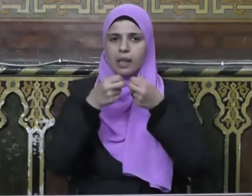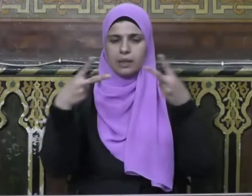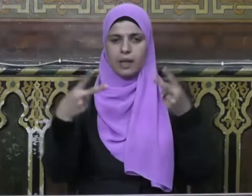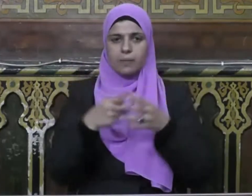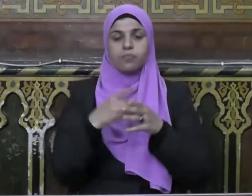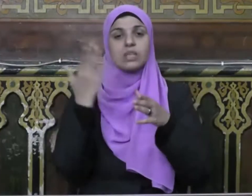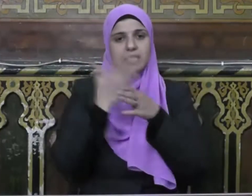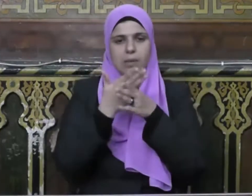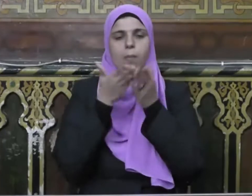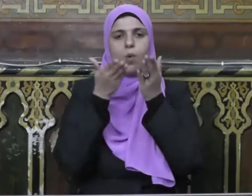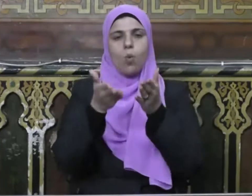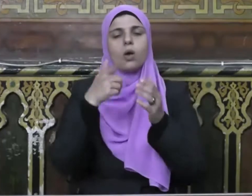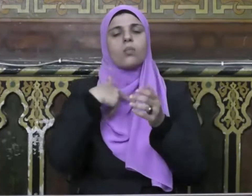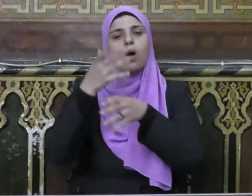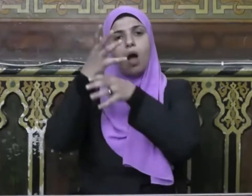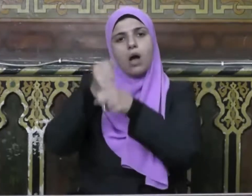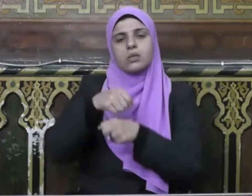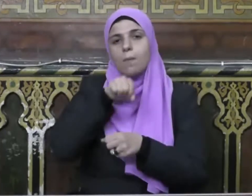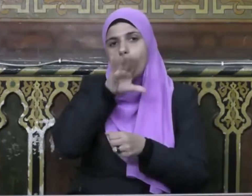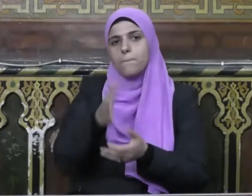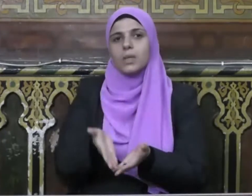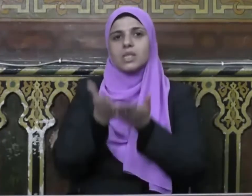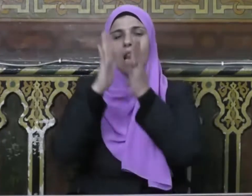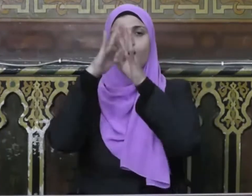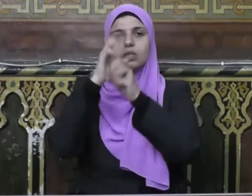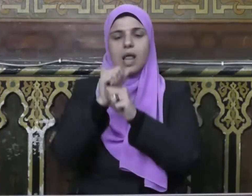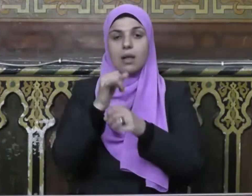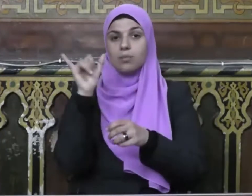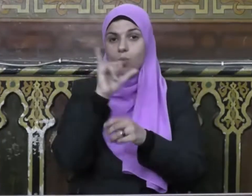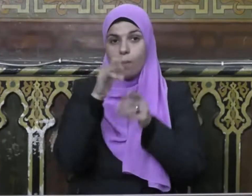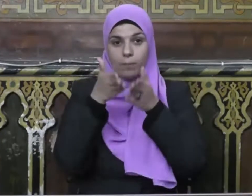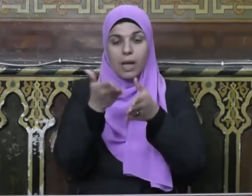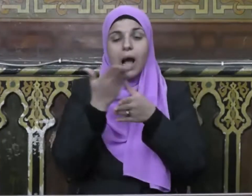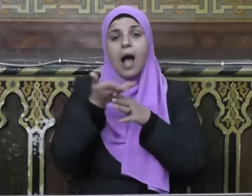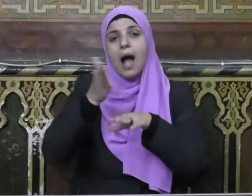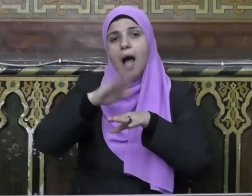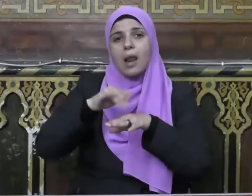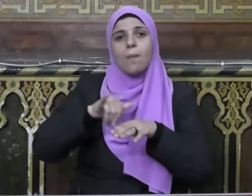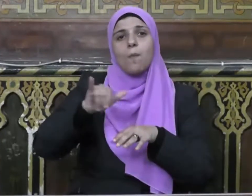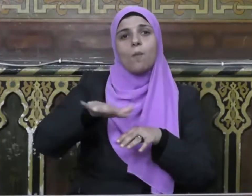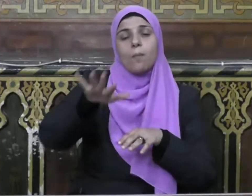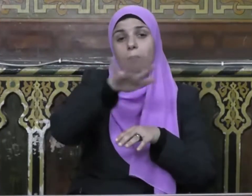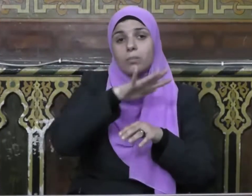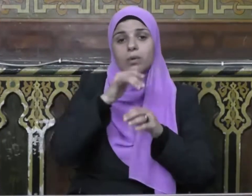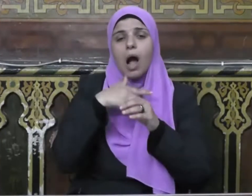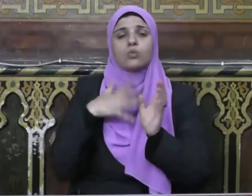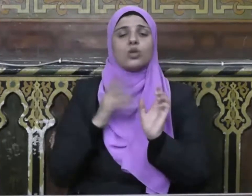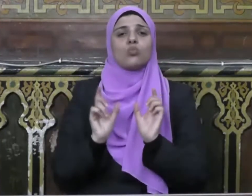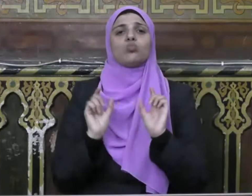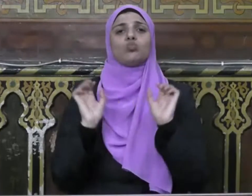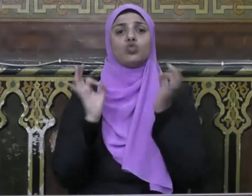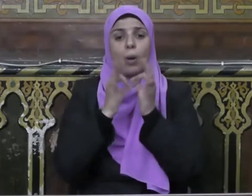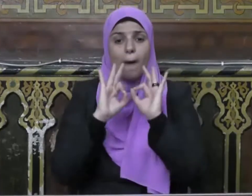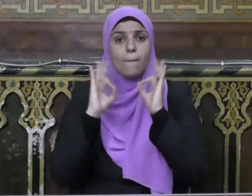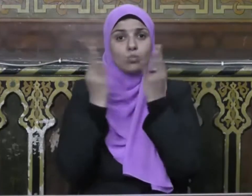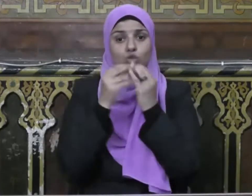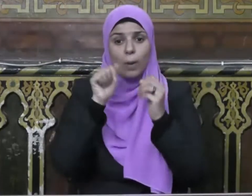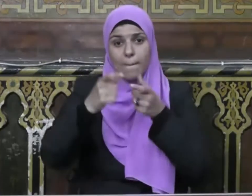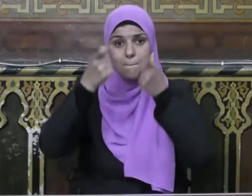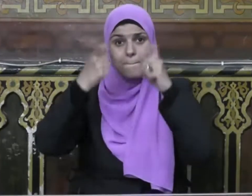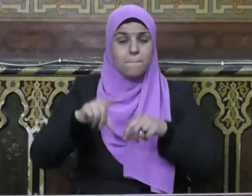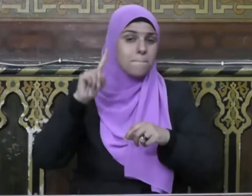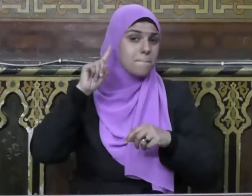لا تنتهي لذا فقد حرص النبي صلى الله عليه وسلم على أن يكون مجتمع